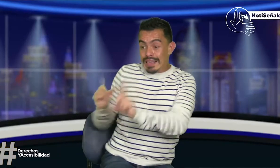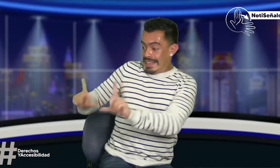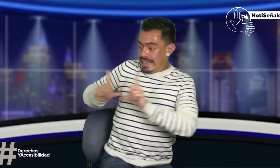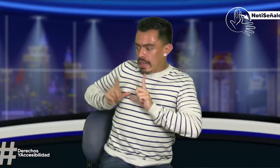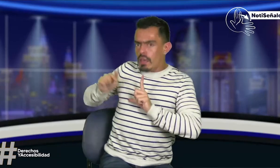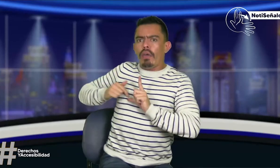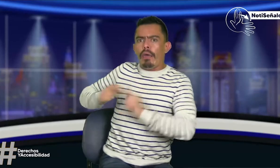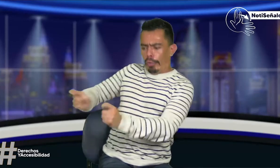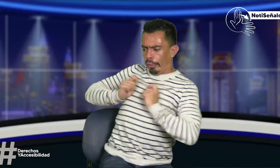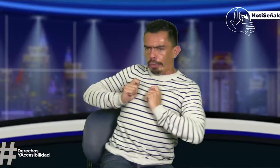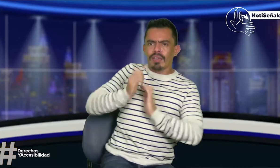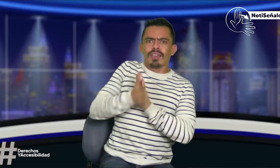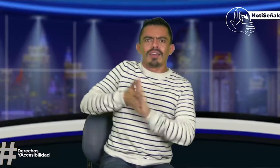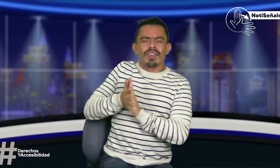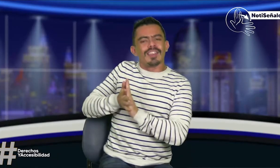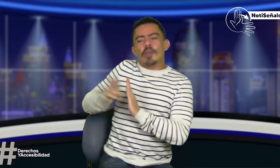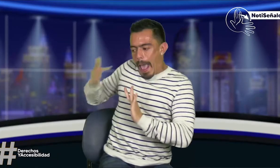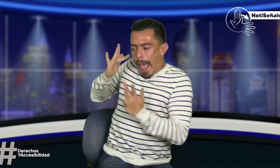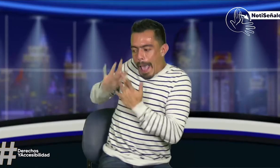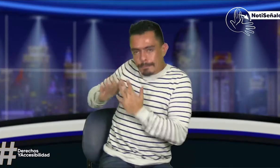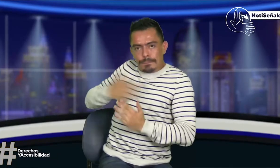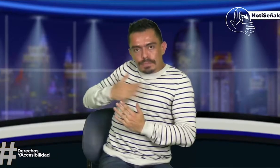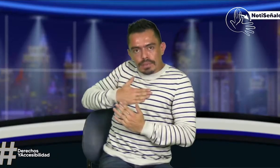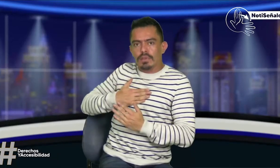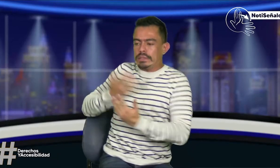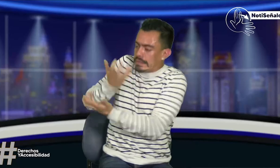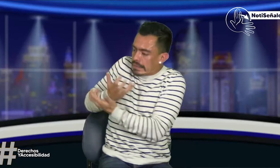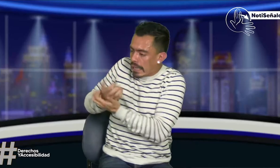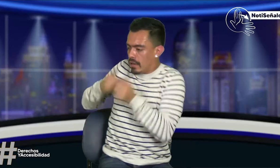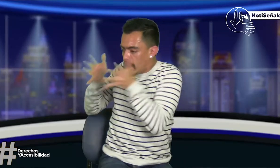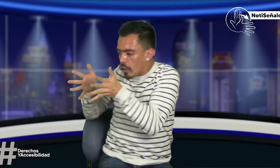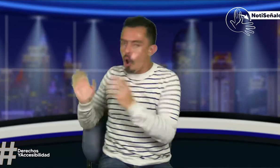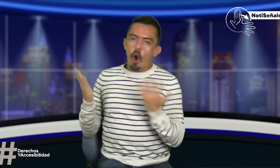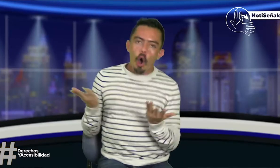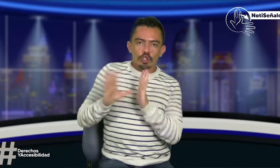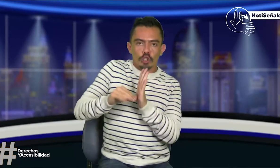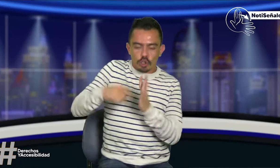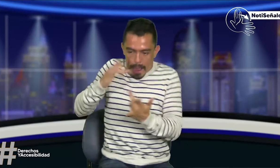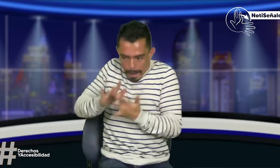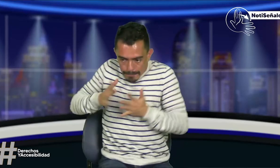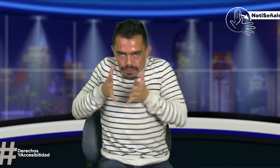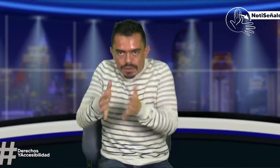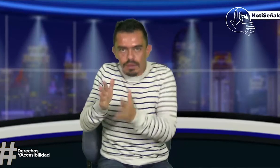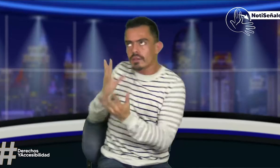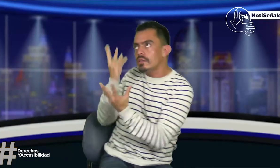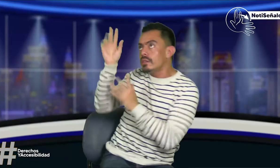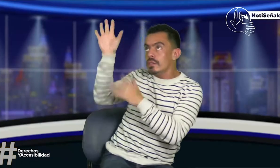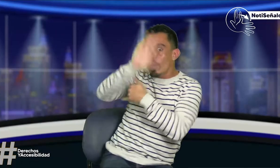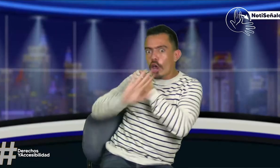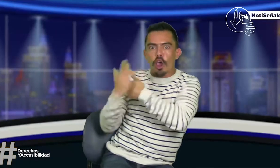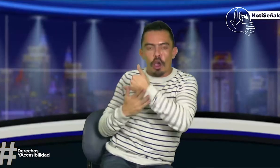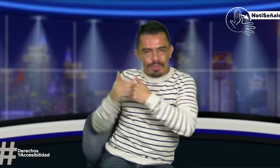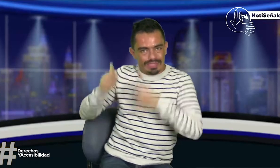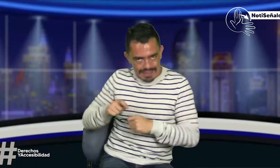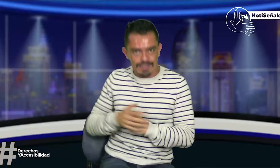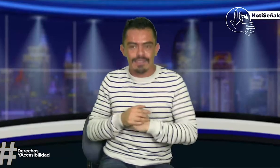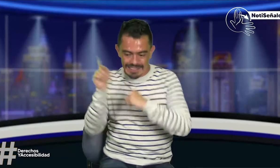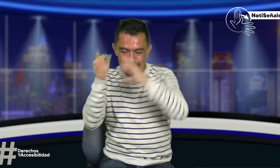Además, licenciados sordos, ¿y les dan cargos de modelo lingüístico? Pero no, ellos no ven, son docentes de ciencias sociales y